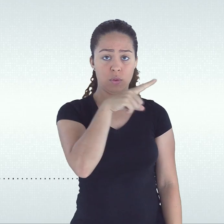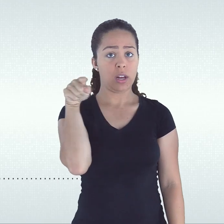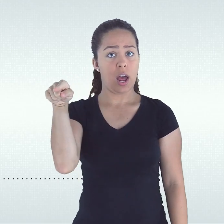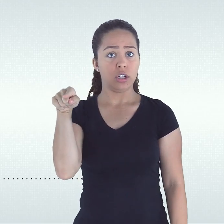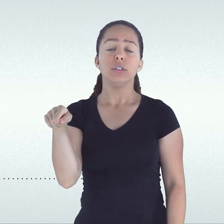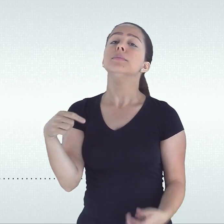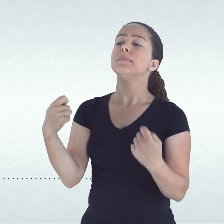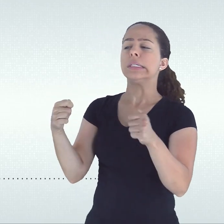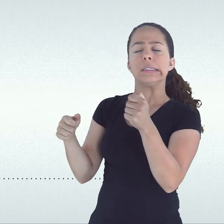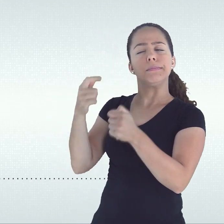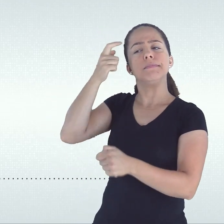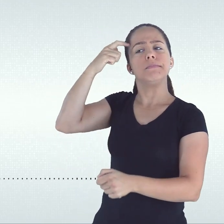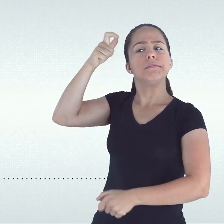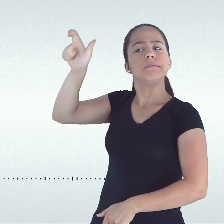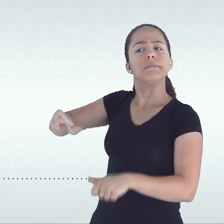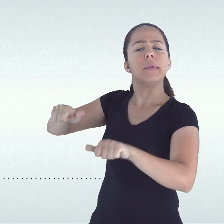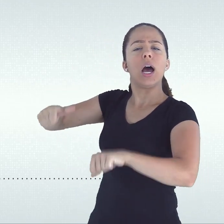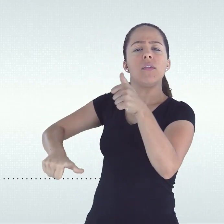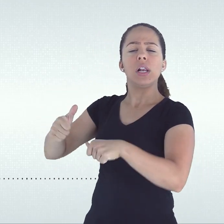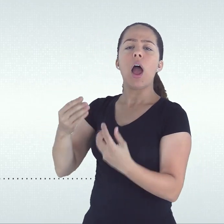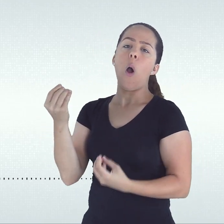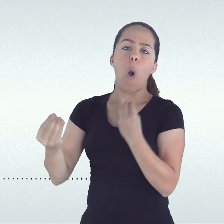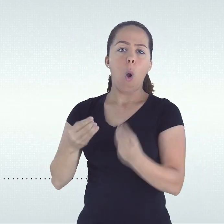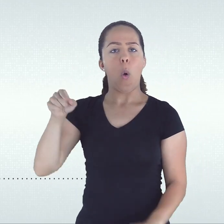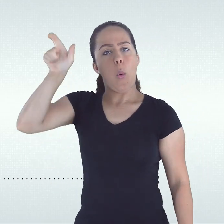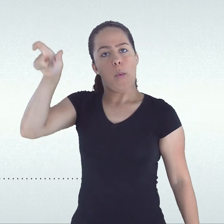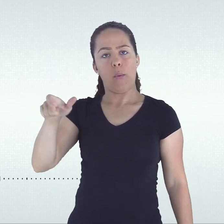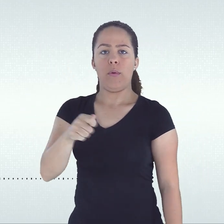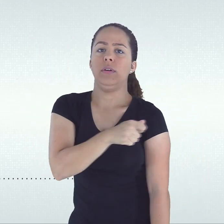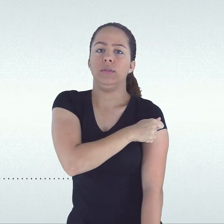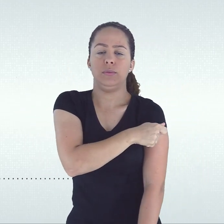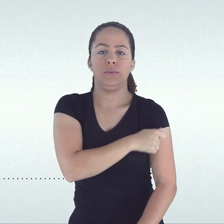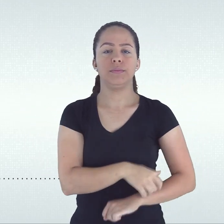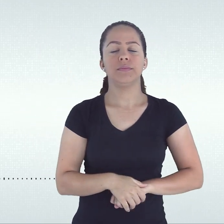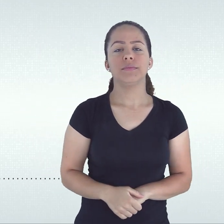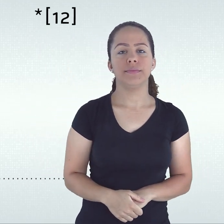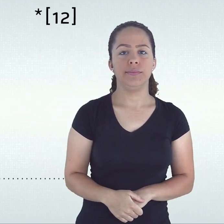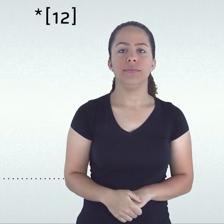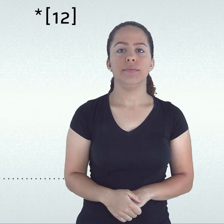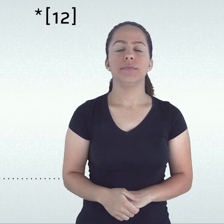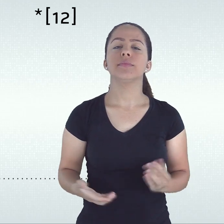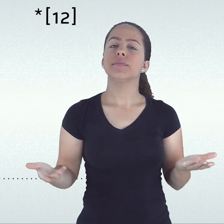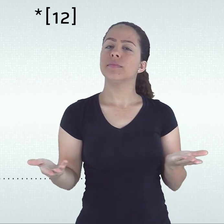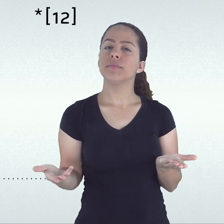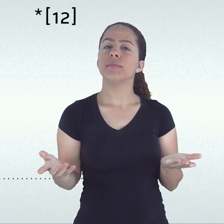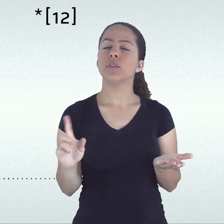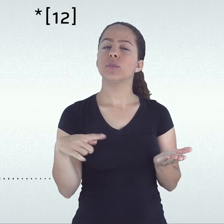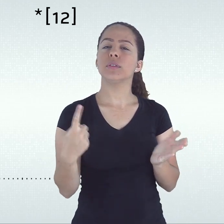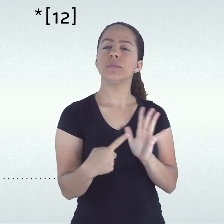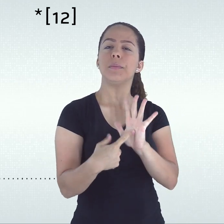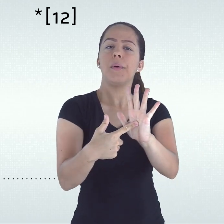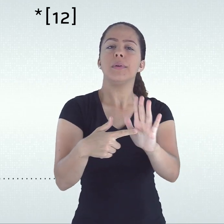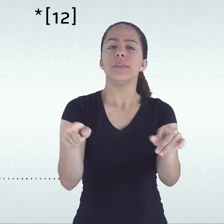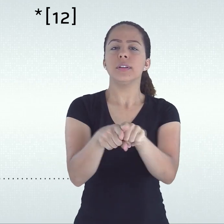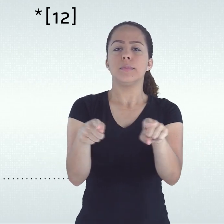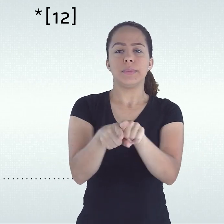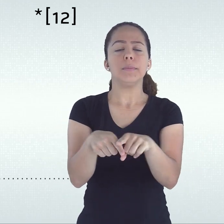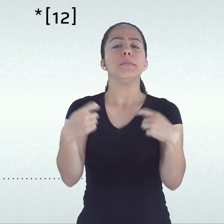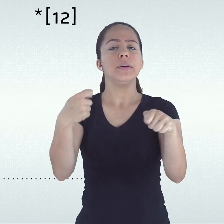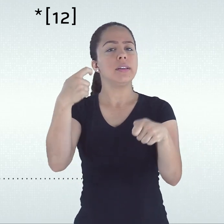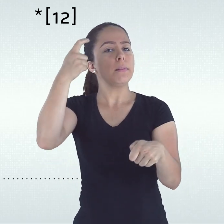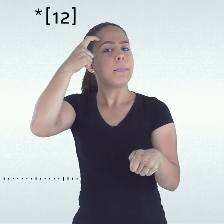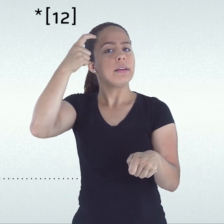Neste escopo, é necessário que seja elaborado um plano especial de dependência, incluindo os